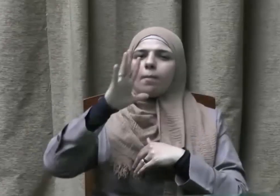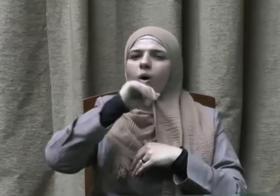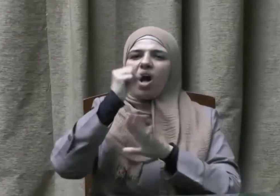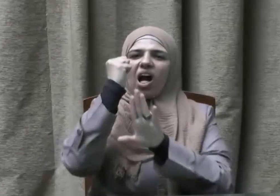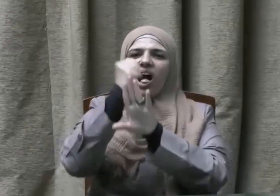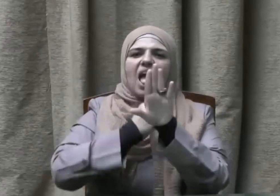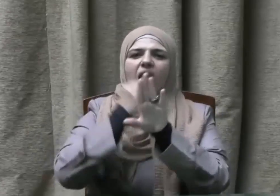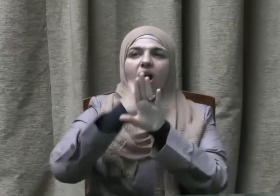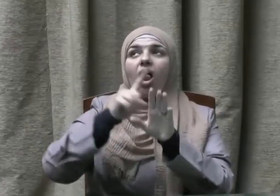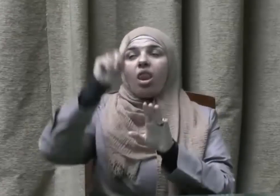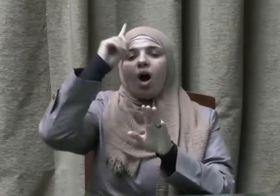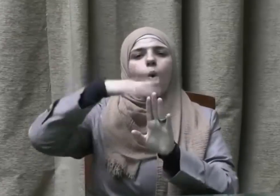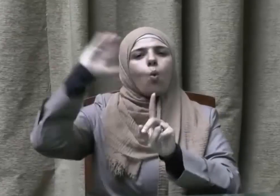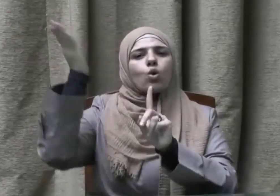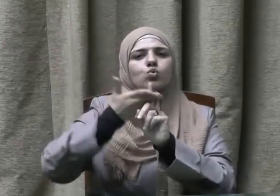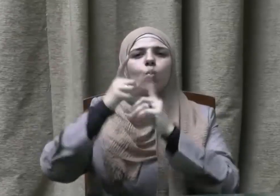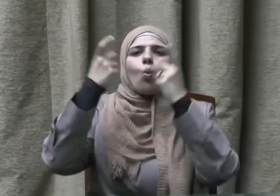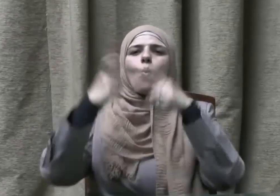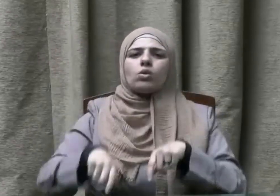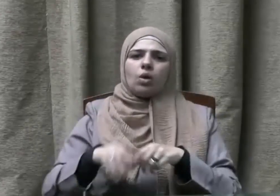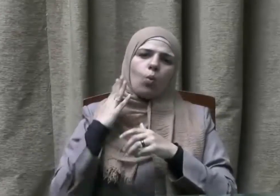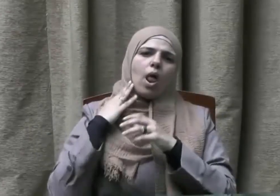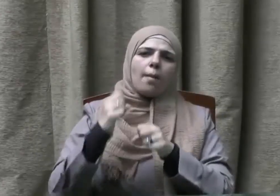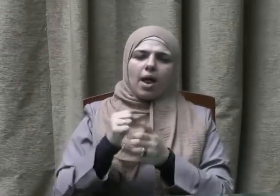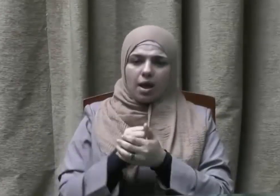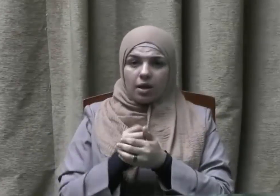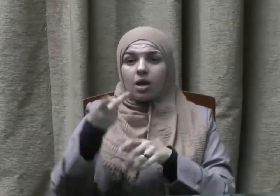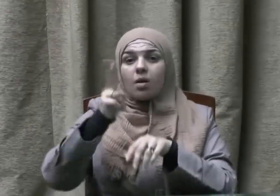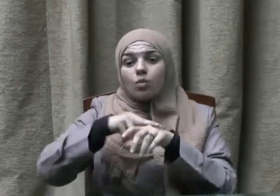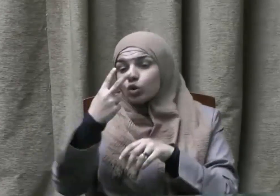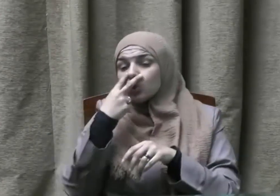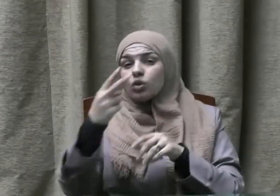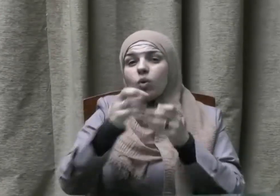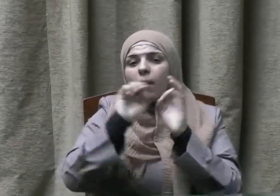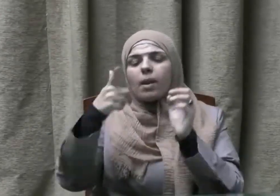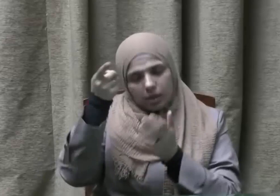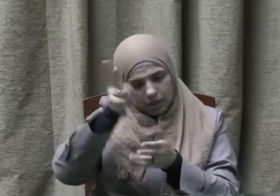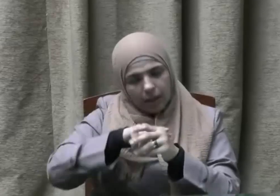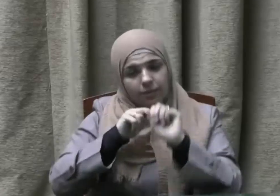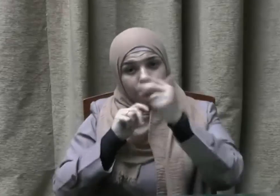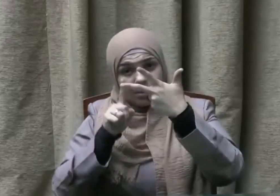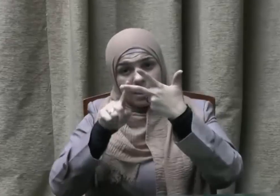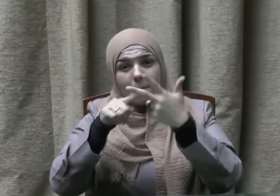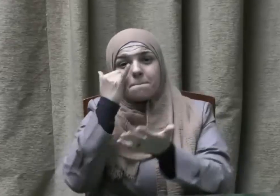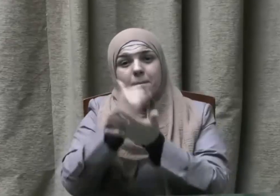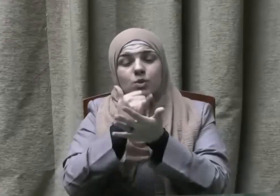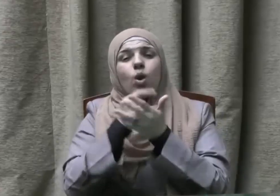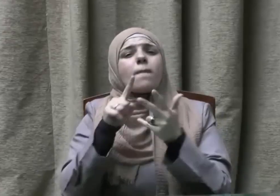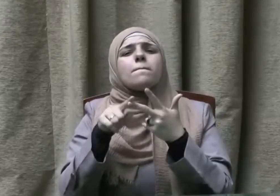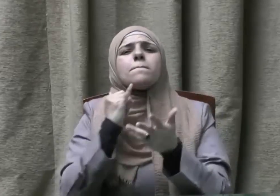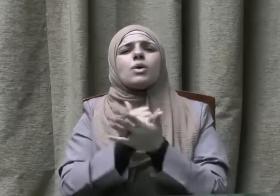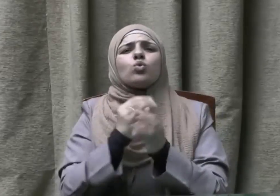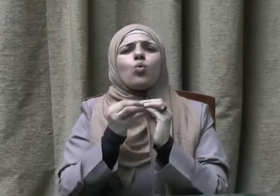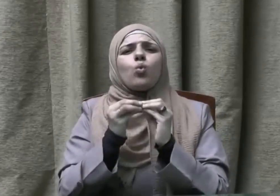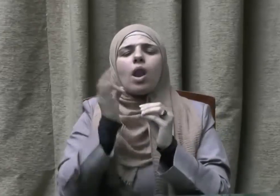فقد وضع الإسلام ضوابط مجتمعية يحيى الناس من خلالها حياة